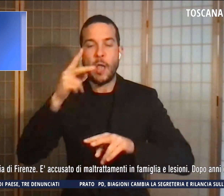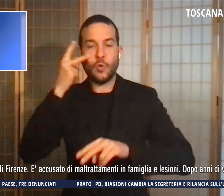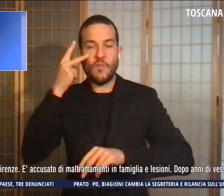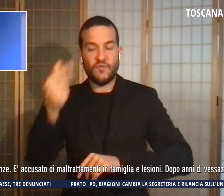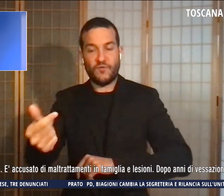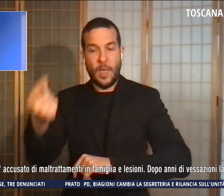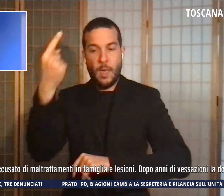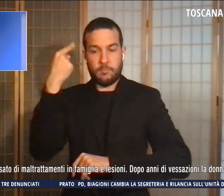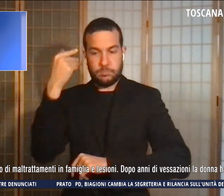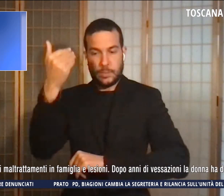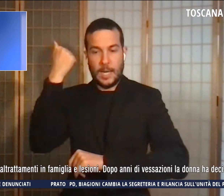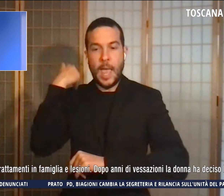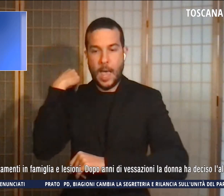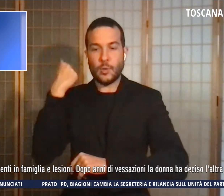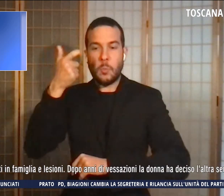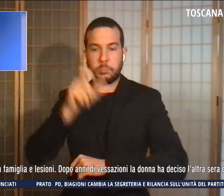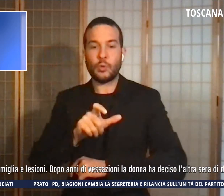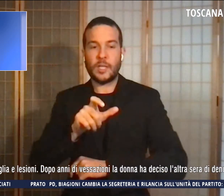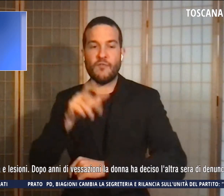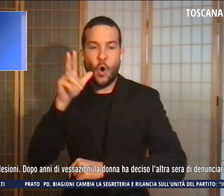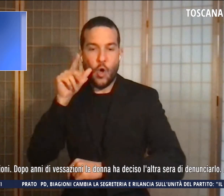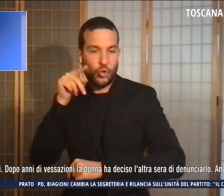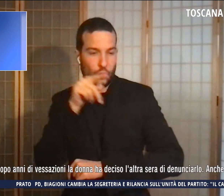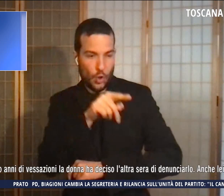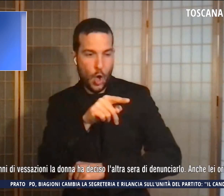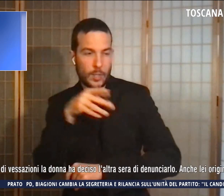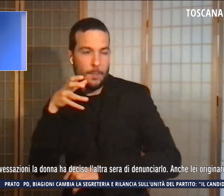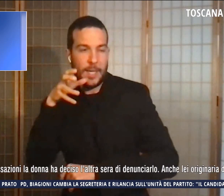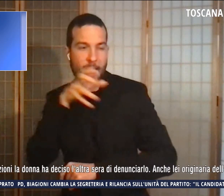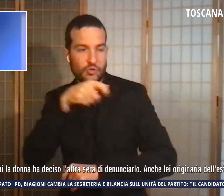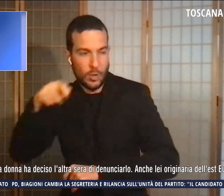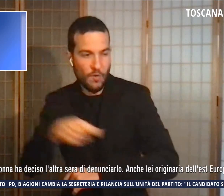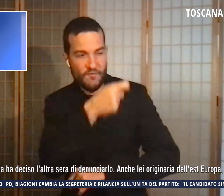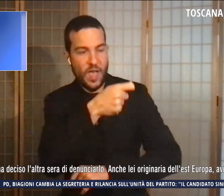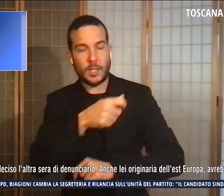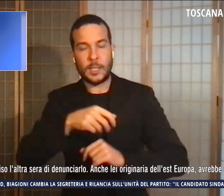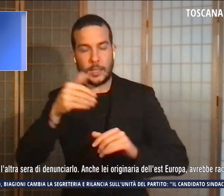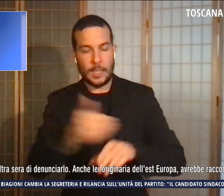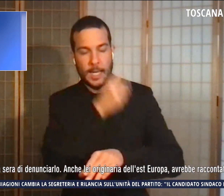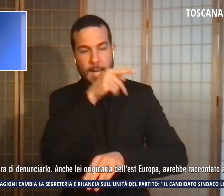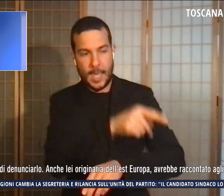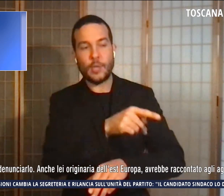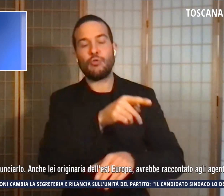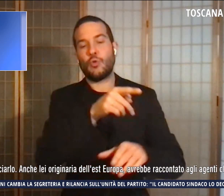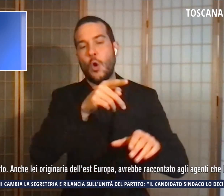cucina la donna sabato sera in una abitazione alla periferia di Firenze.